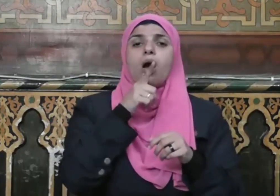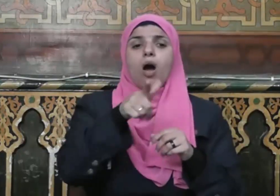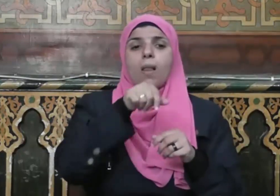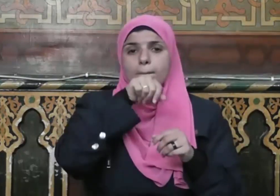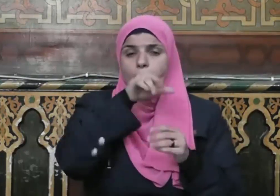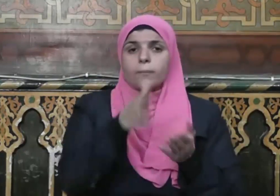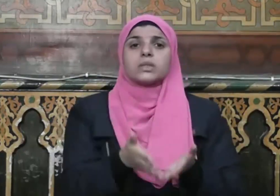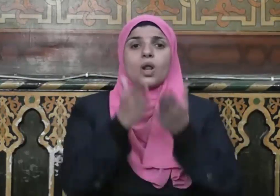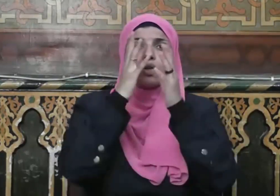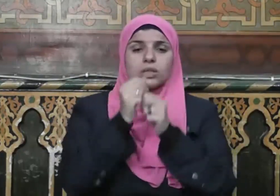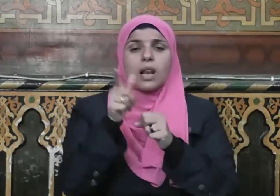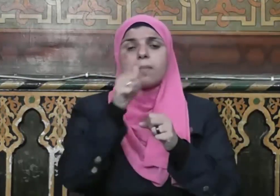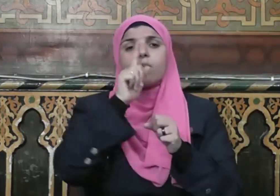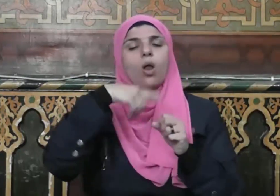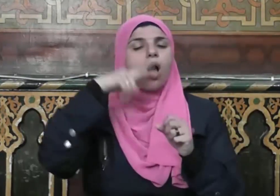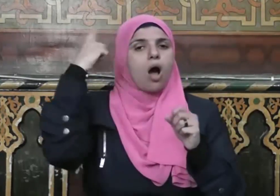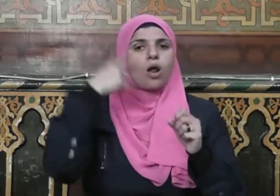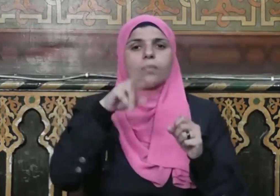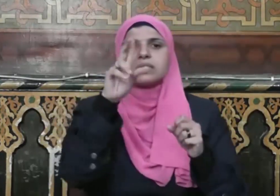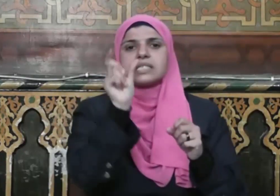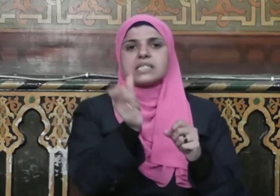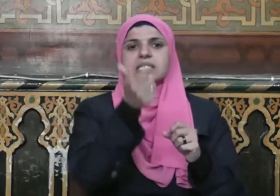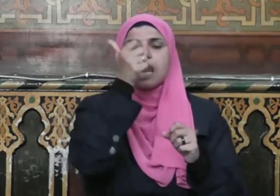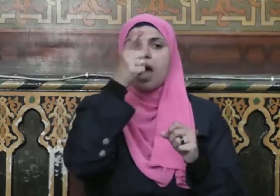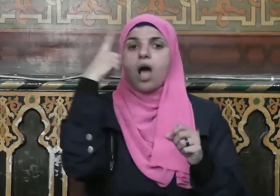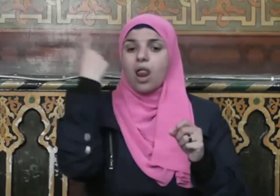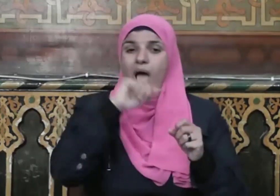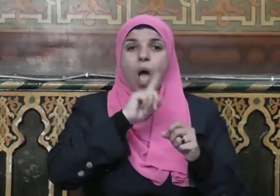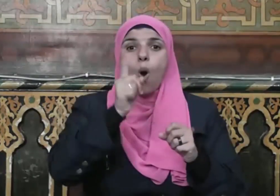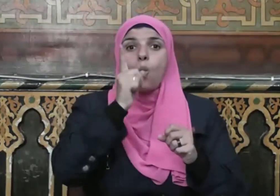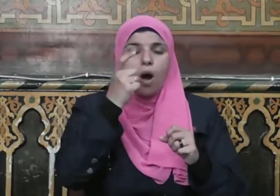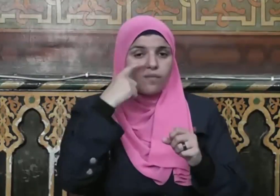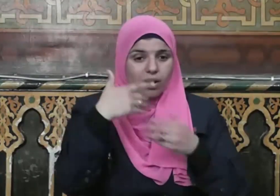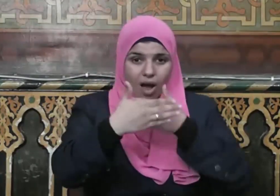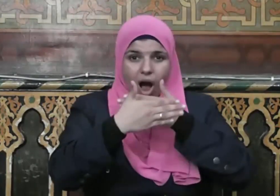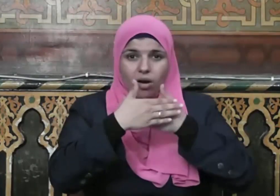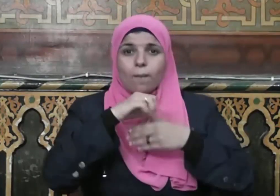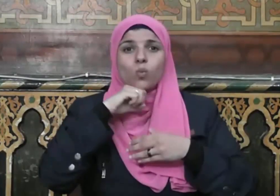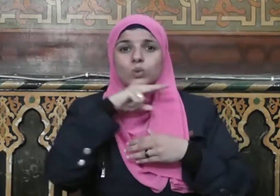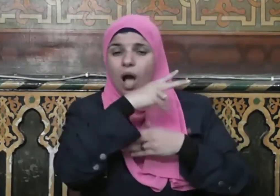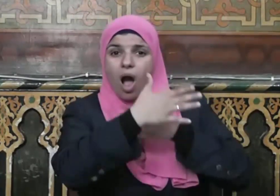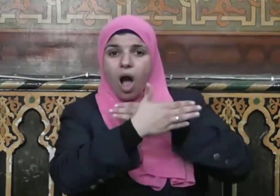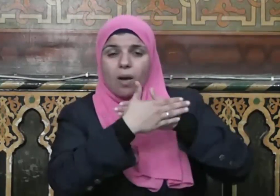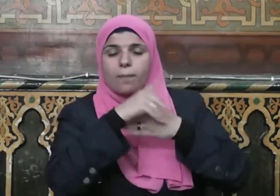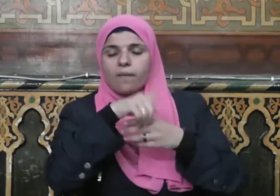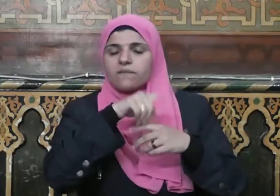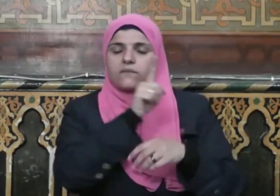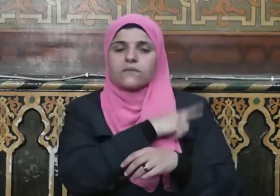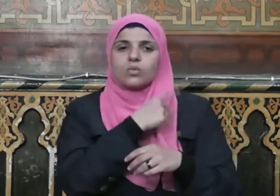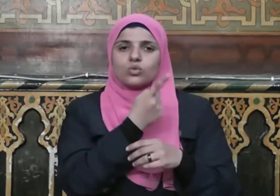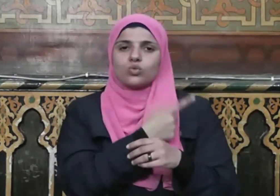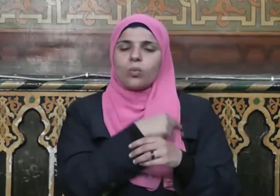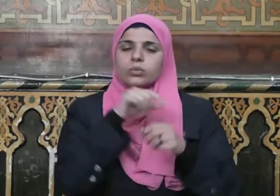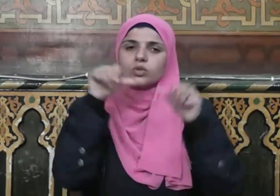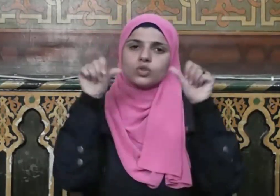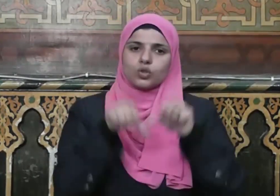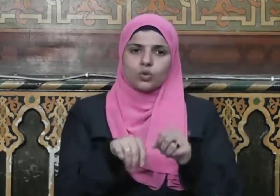قال تعالى محرما للزناء ولا تقربوا الزناء إنه كان فاحشة وساء